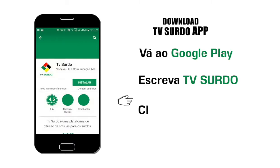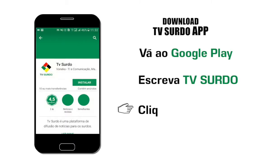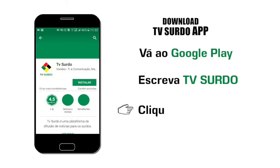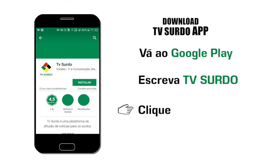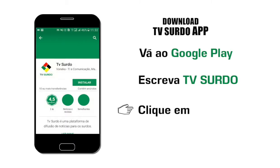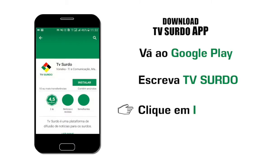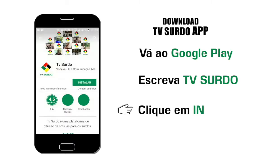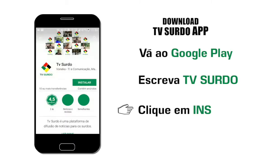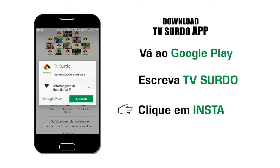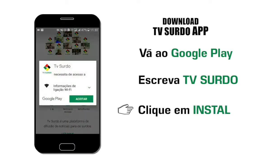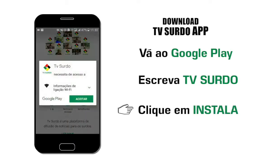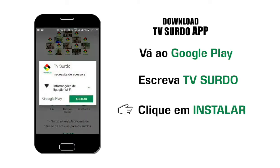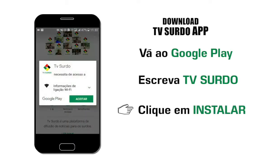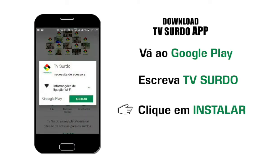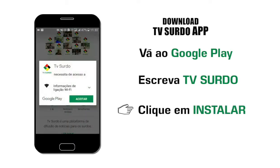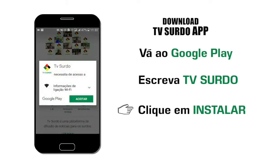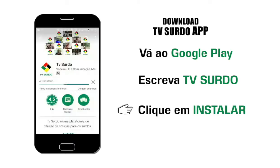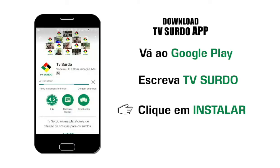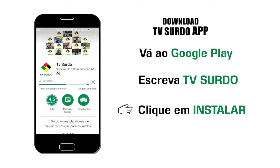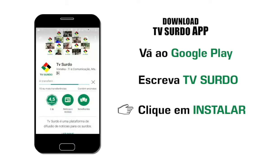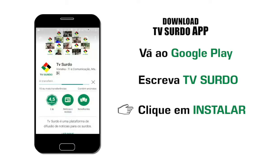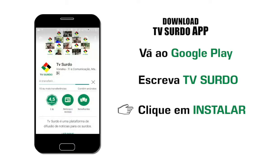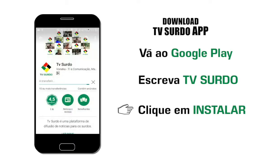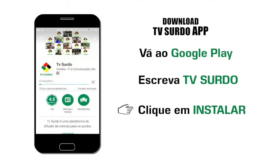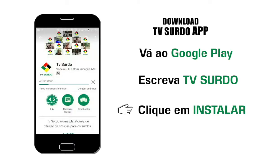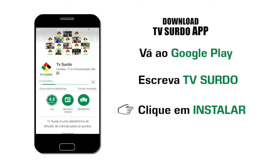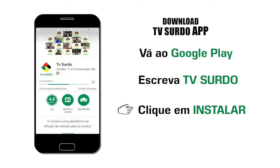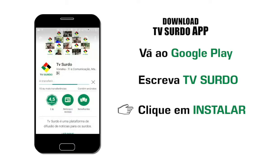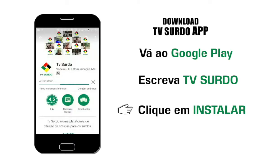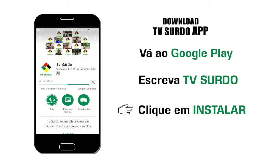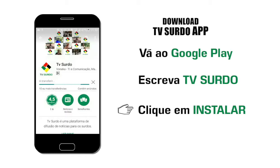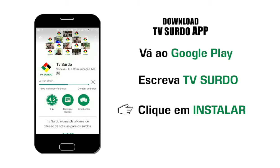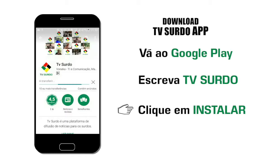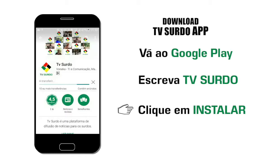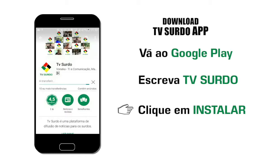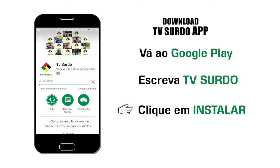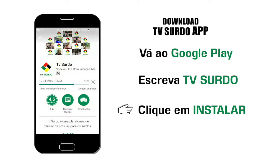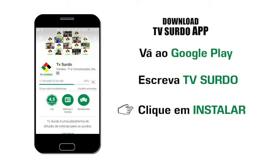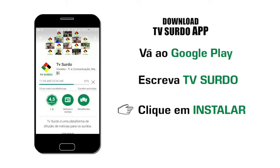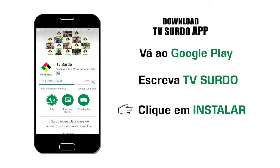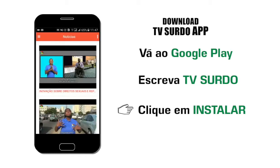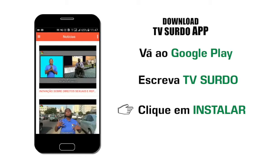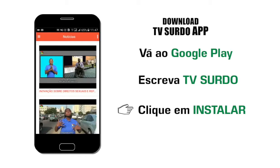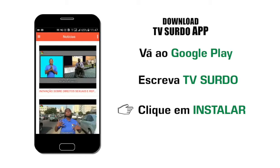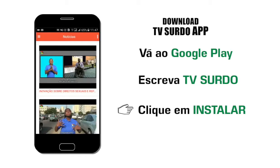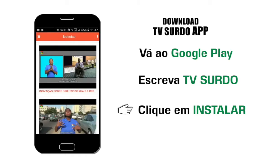Clique no ícone com o emblema da TV Surdo e de seguida instale. E já está.